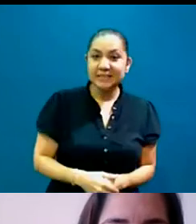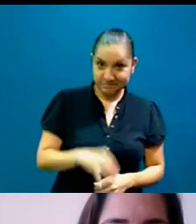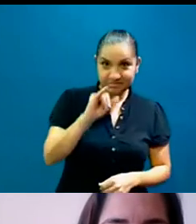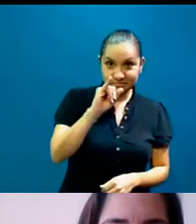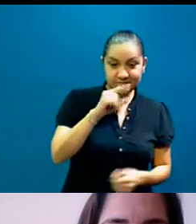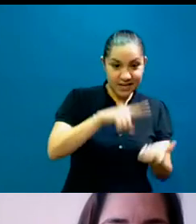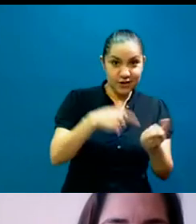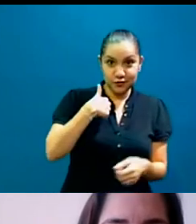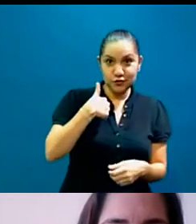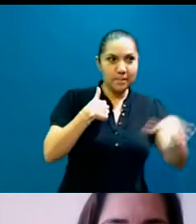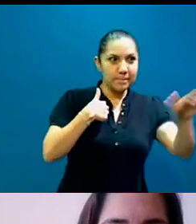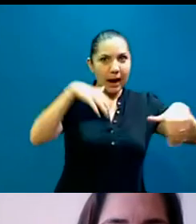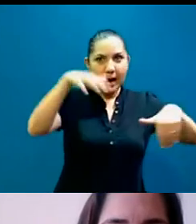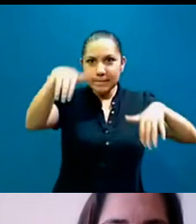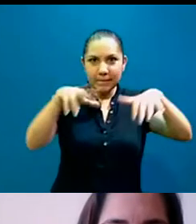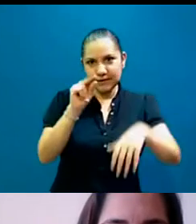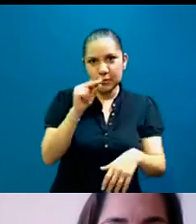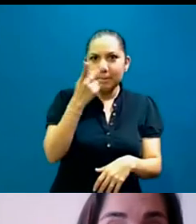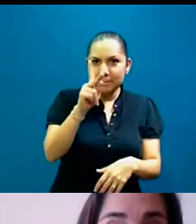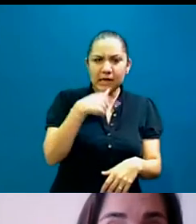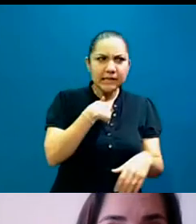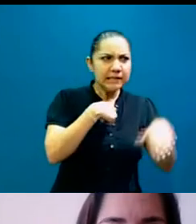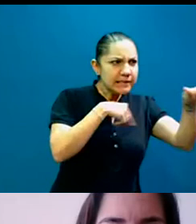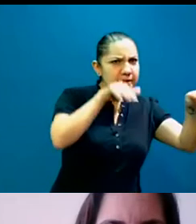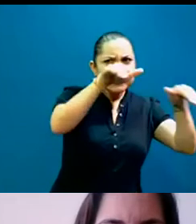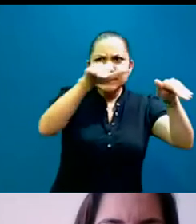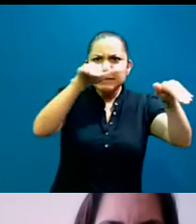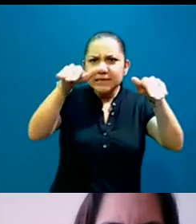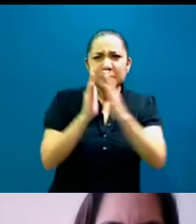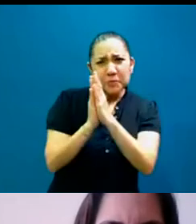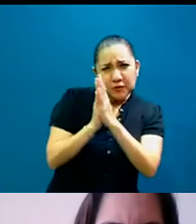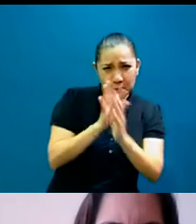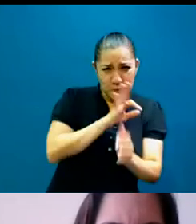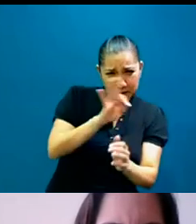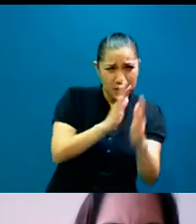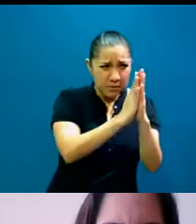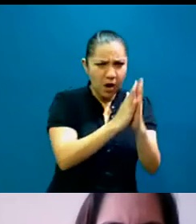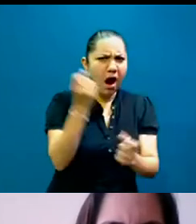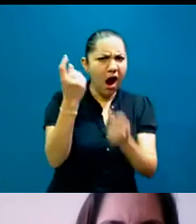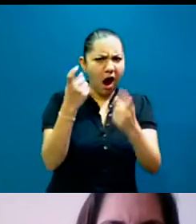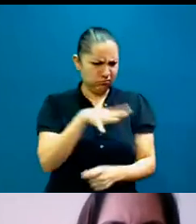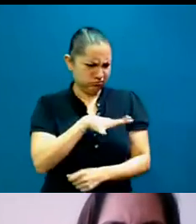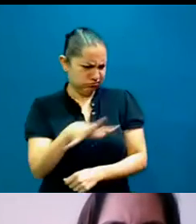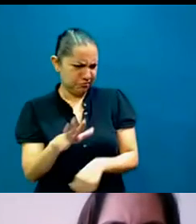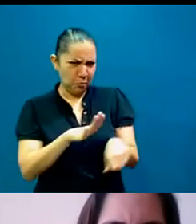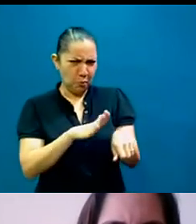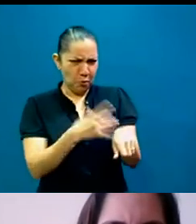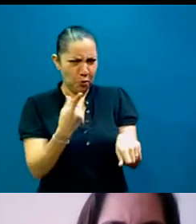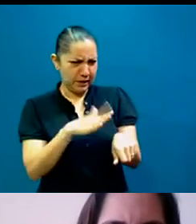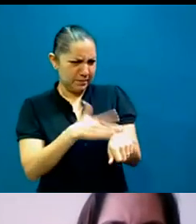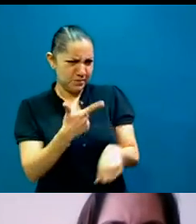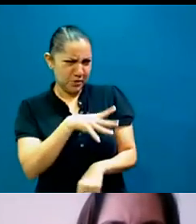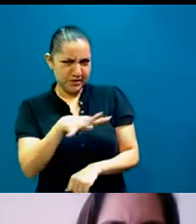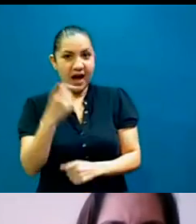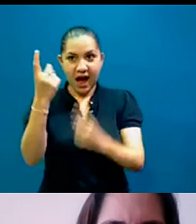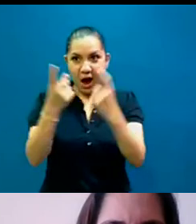convocatoria y tengo que estar tocando puertas y, puedes, por favor. Y es todo el mundo así, ¿por qué? ¿Qué están haciendo ahí? Entonces, que hayan aceptado es